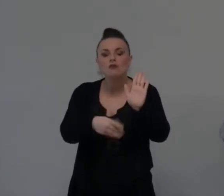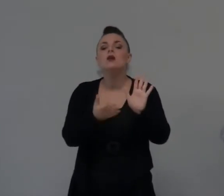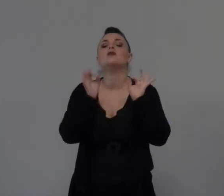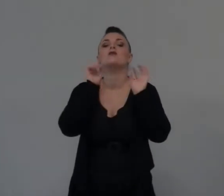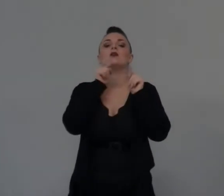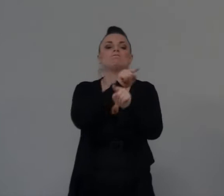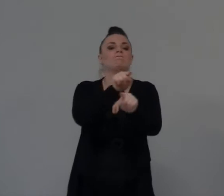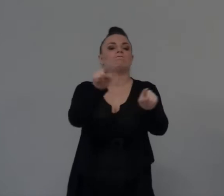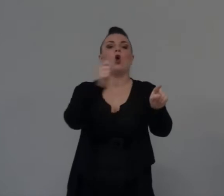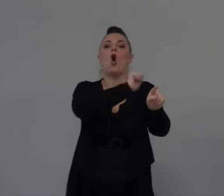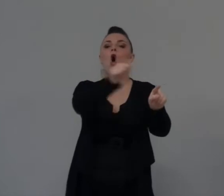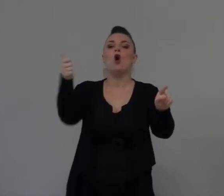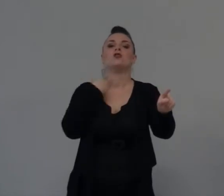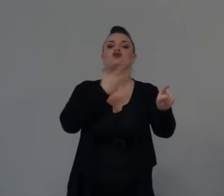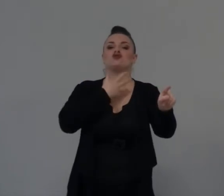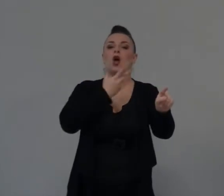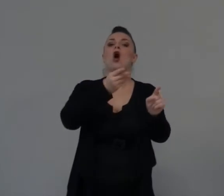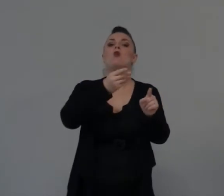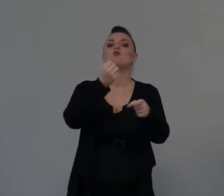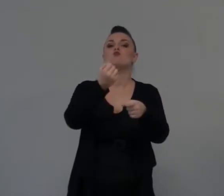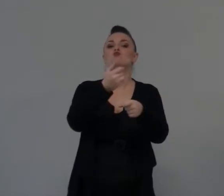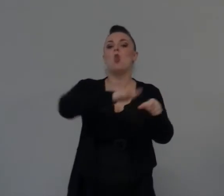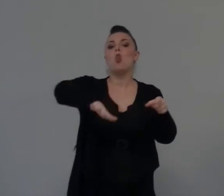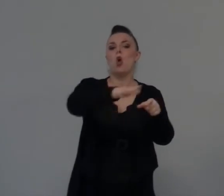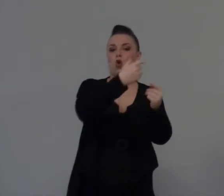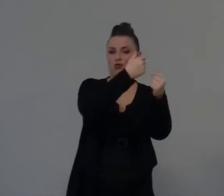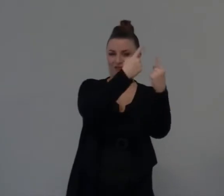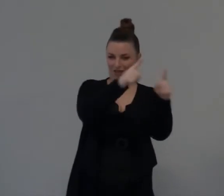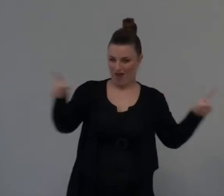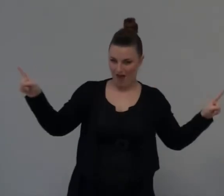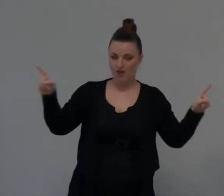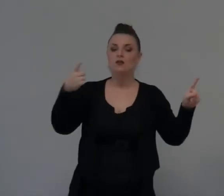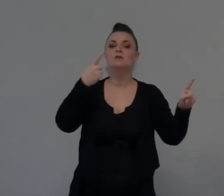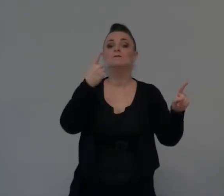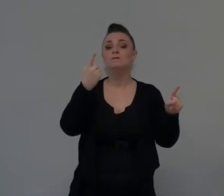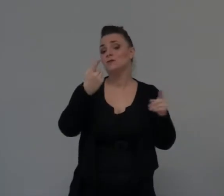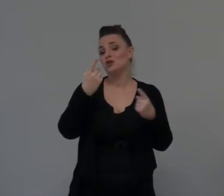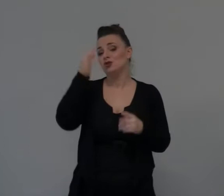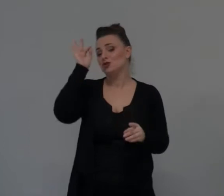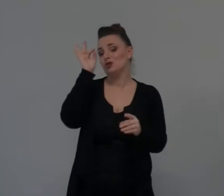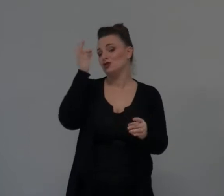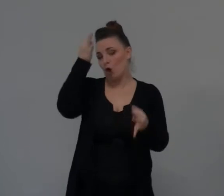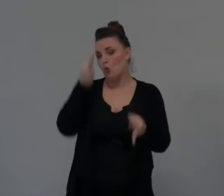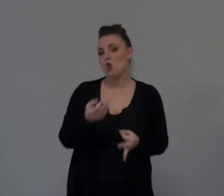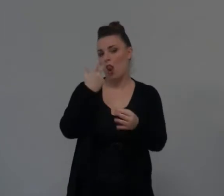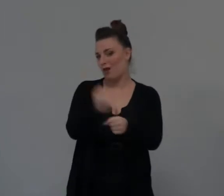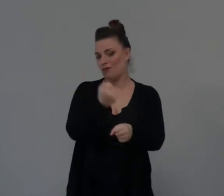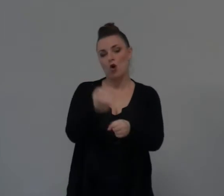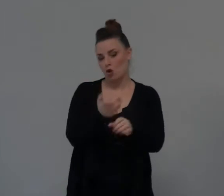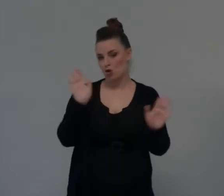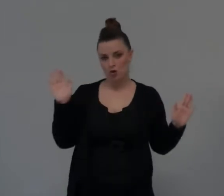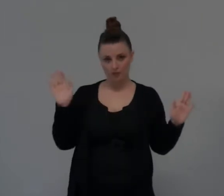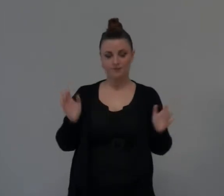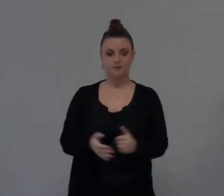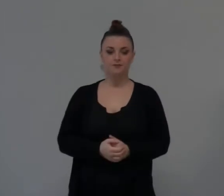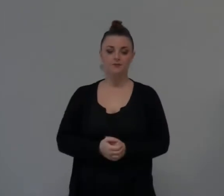più tempo, è il lavoro. E' lì che devi parlare di più del Signore. La seconda cosa che possiamo